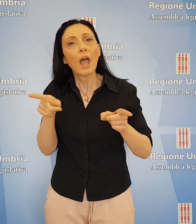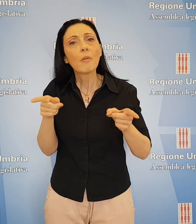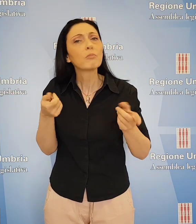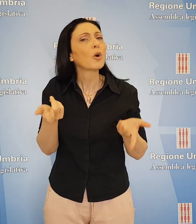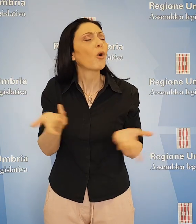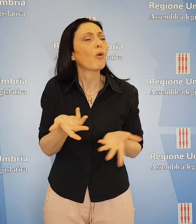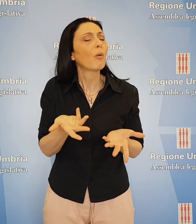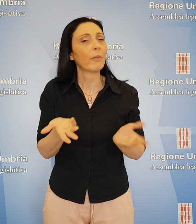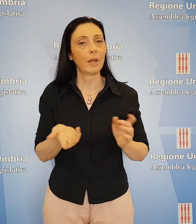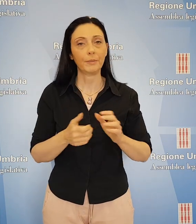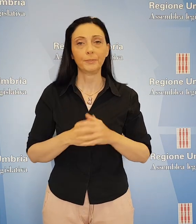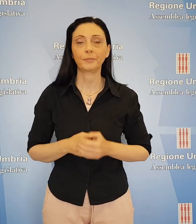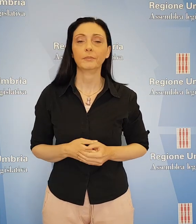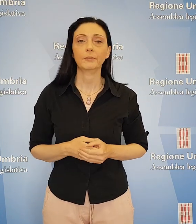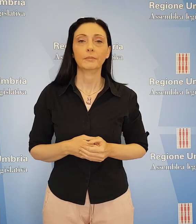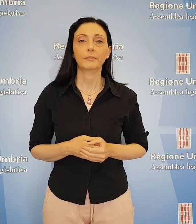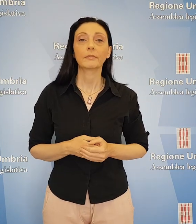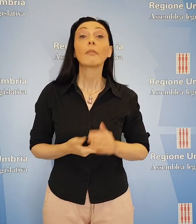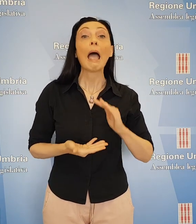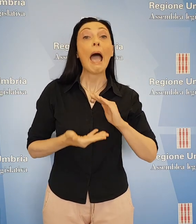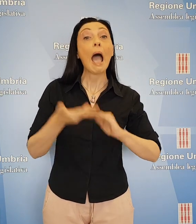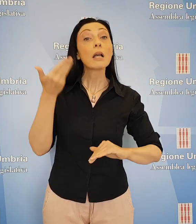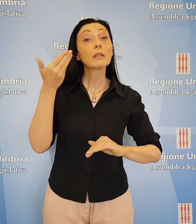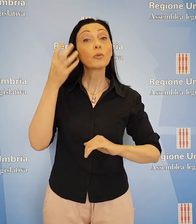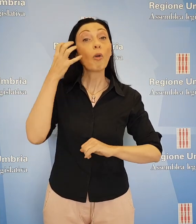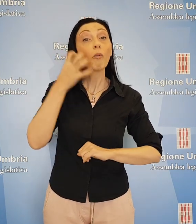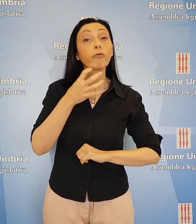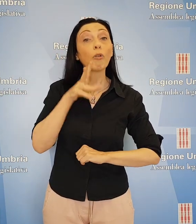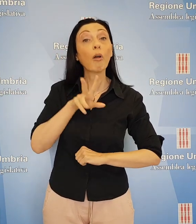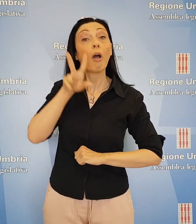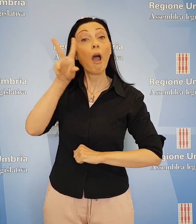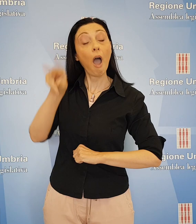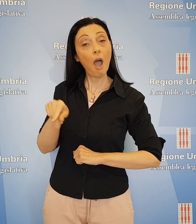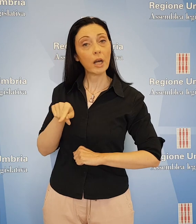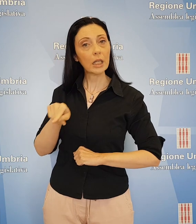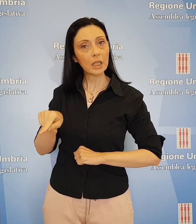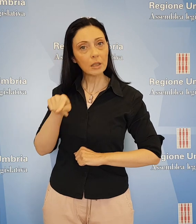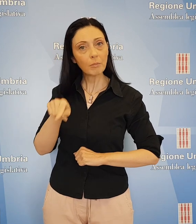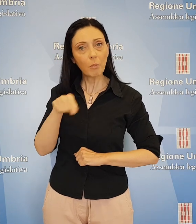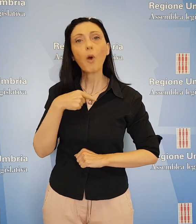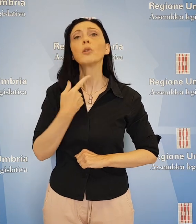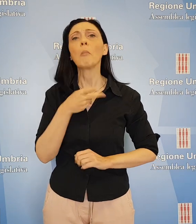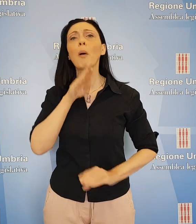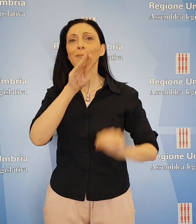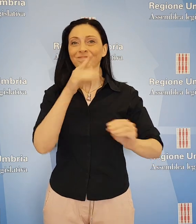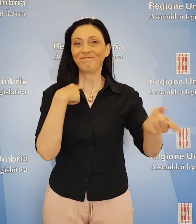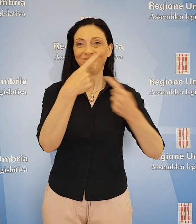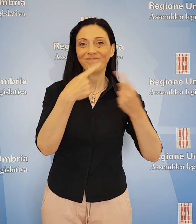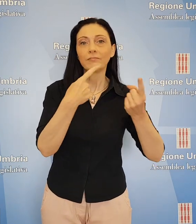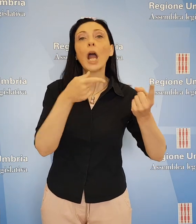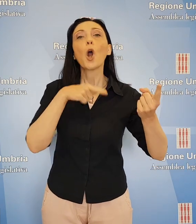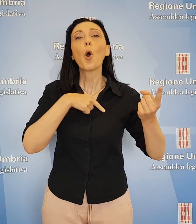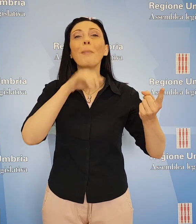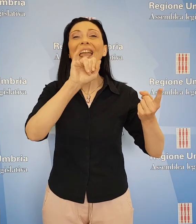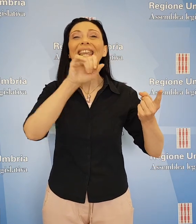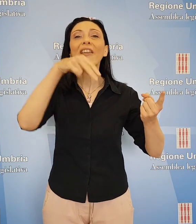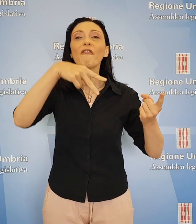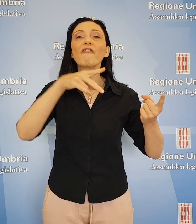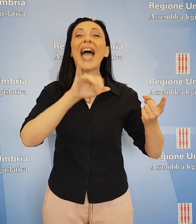realizzazione dell'opera. L'assessore Fioroni ha risposto che c'è interlocuzione continua con Invitalia tramite Gepafin. È